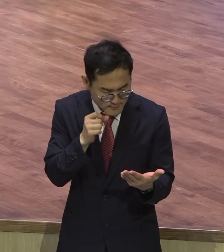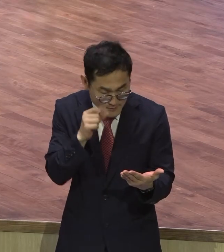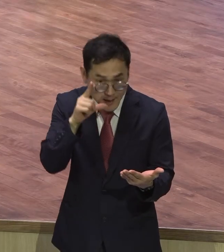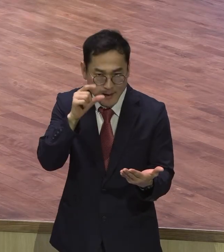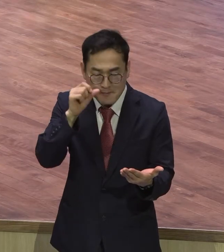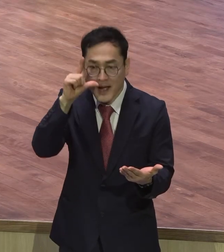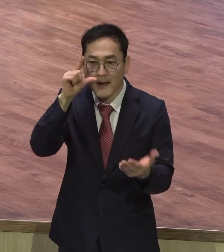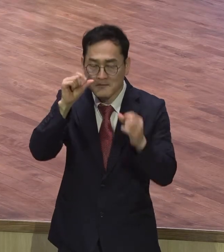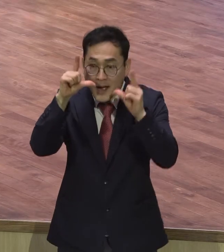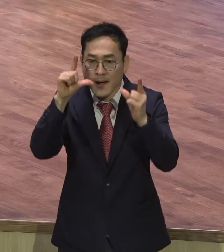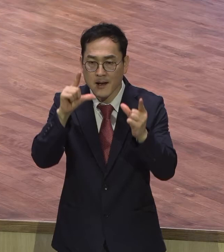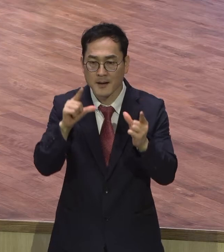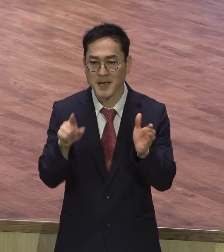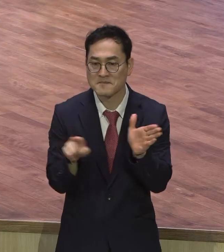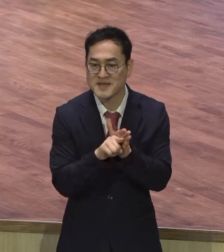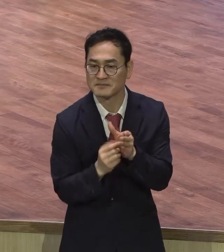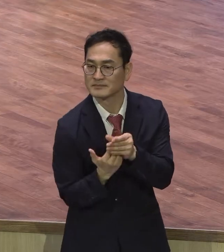말씀이요 말씀